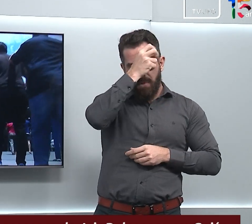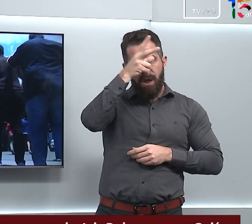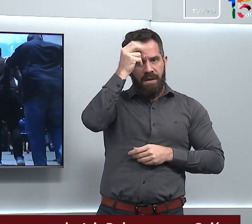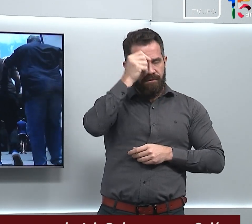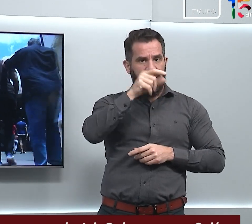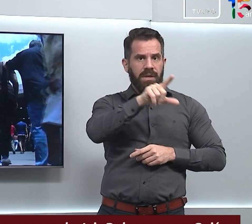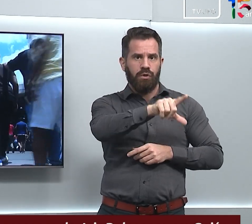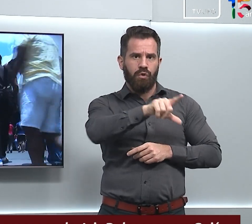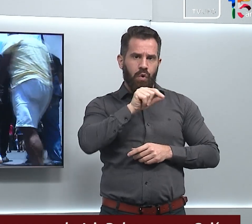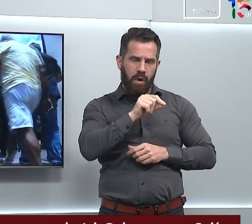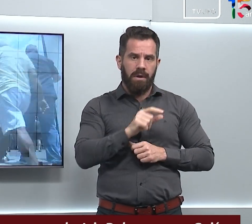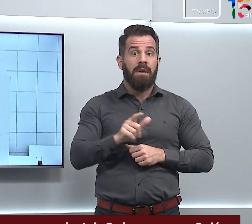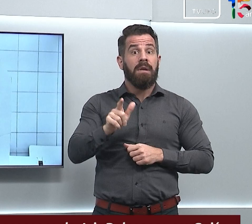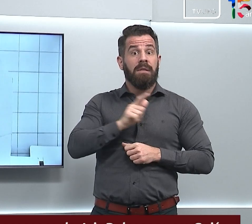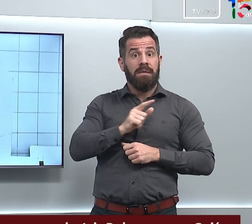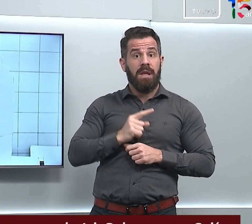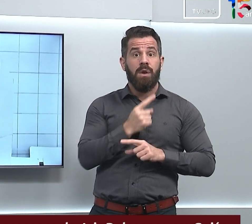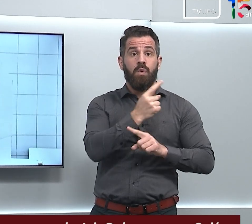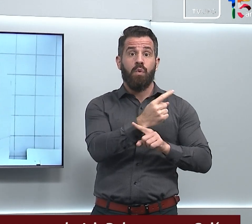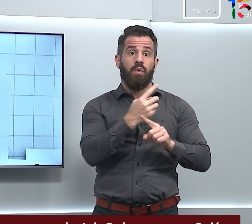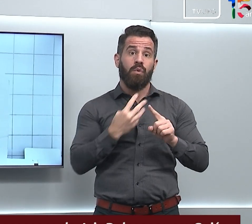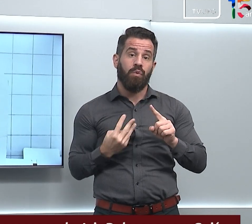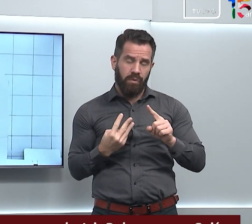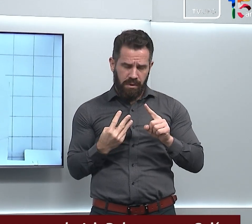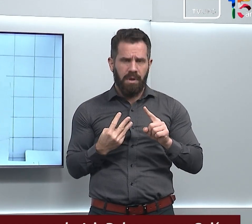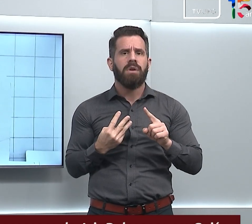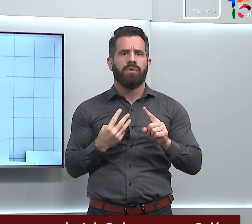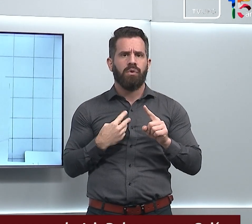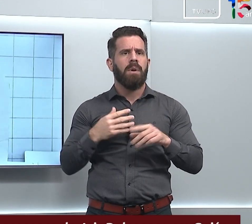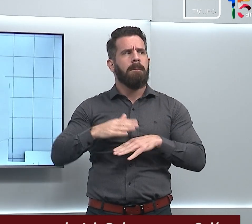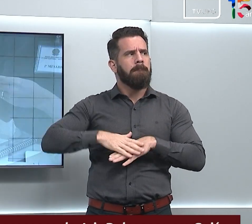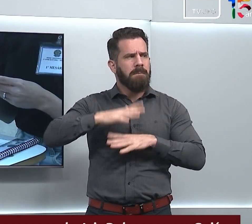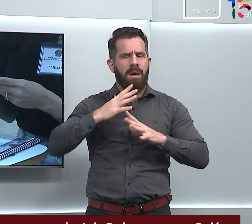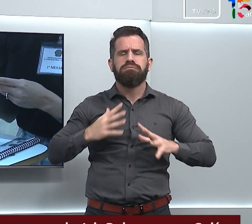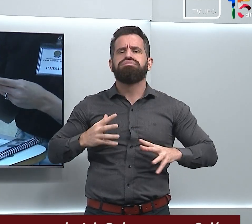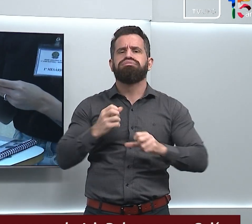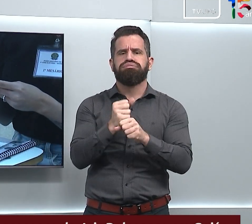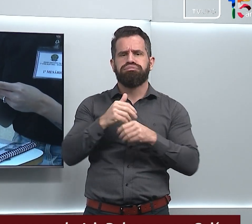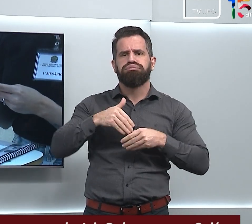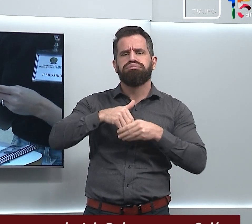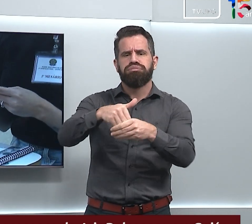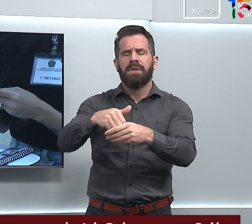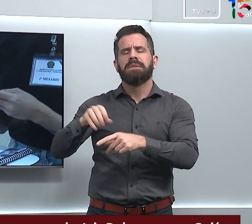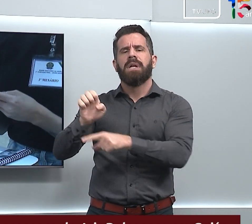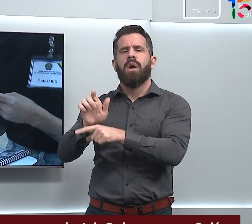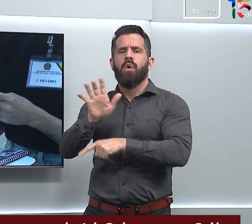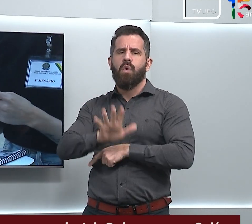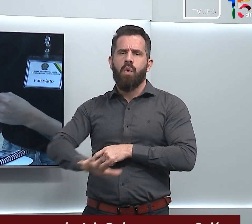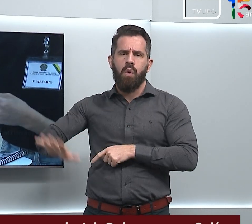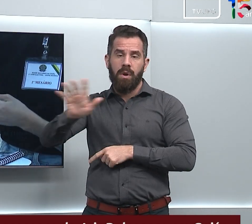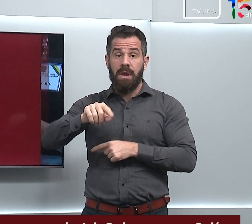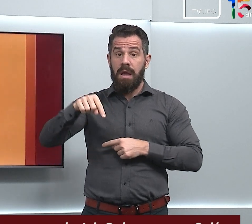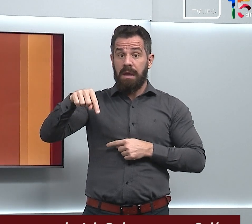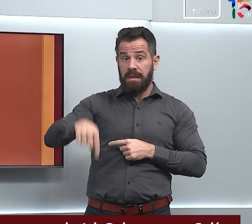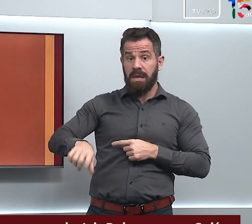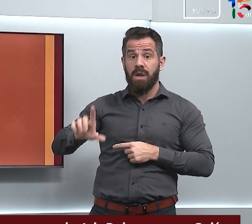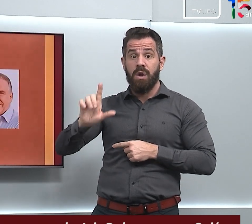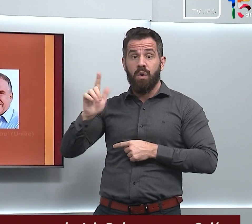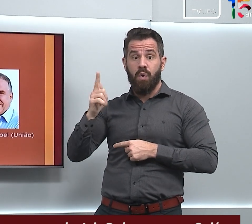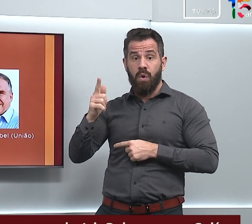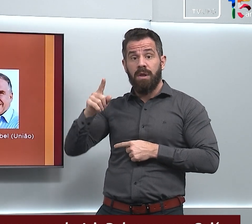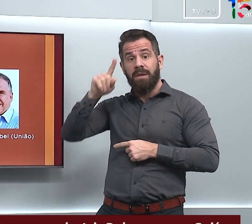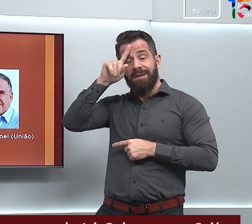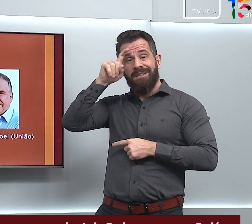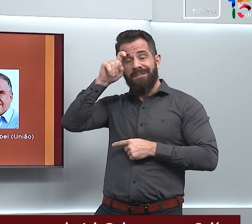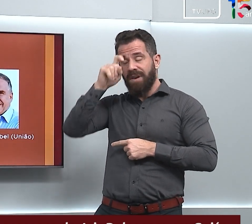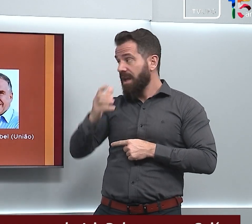de um terço de todo o eleitorado do estado de Goiás. A disputa em Goiânia, entre os candidatos Fred Rodrigues,